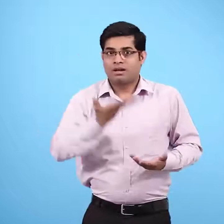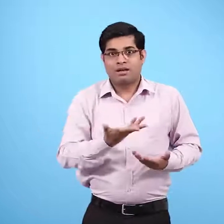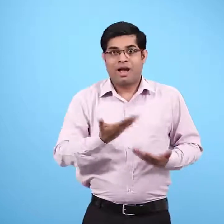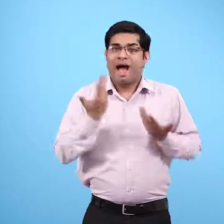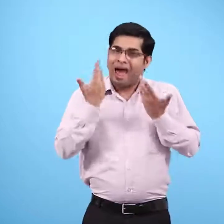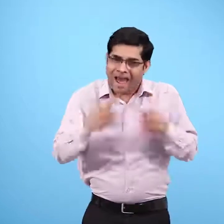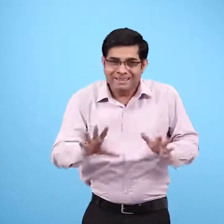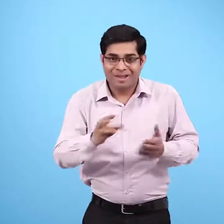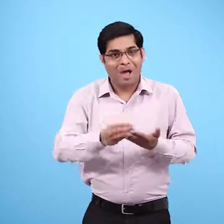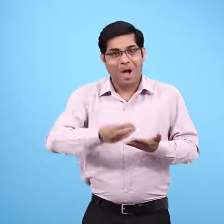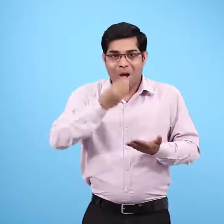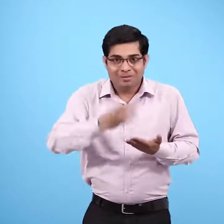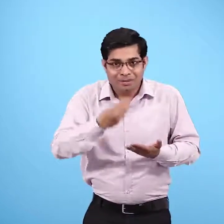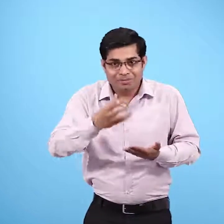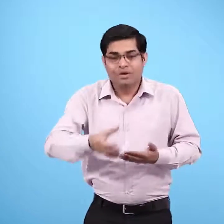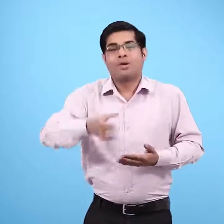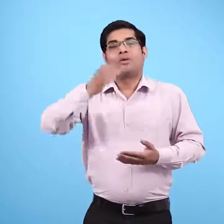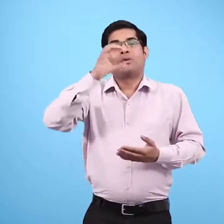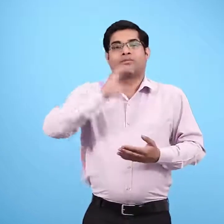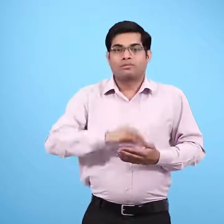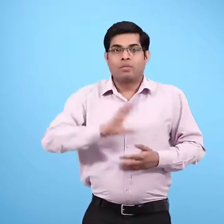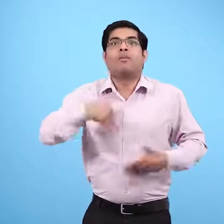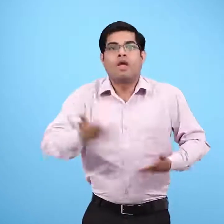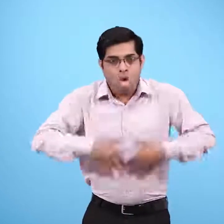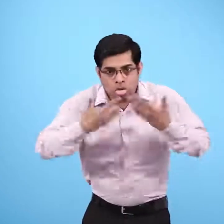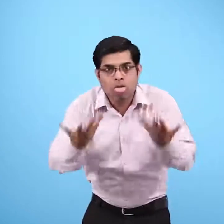उफ, कुछ भी खाओ या पीओ तो उल्टी